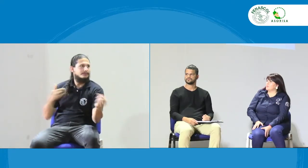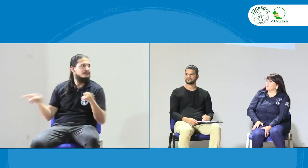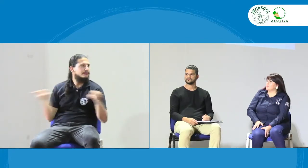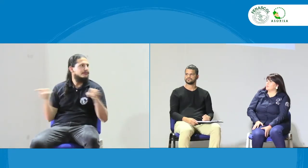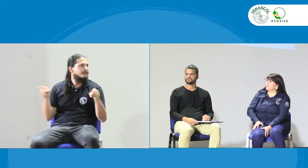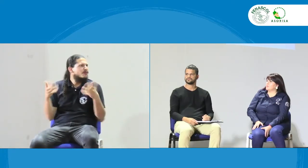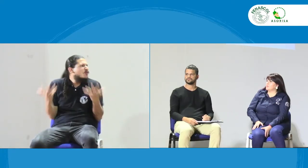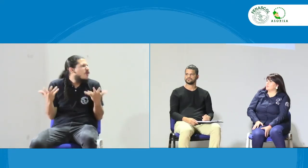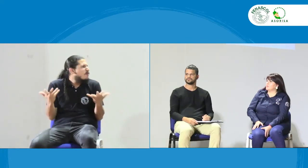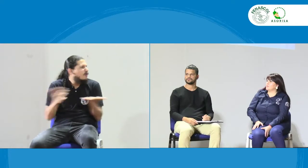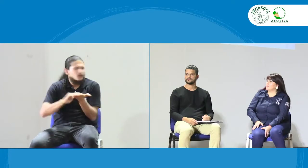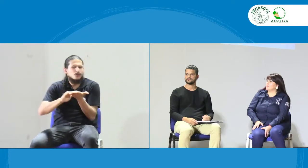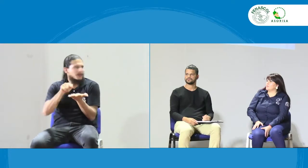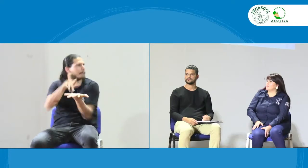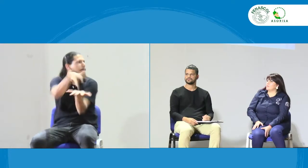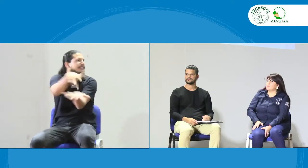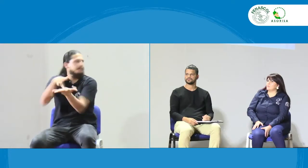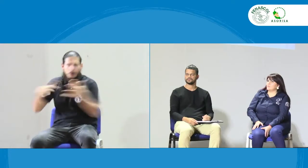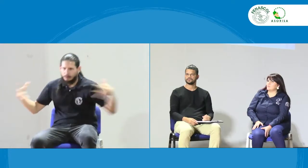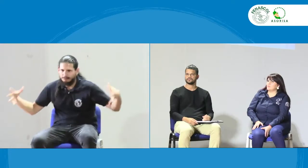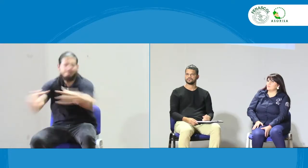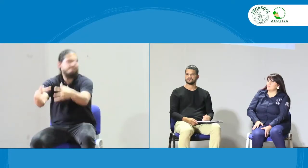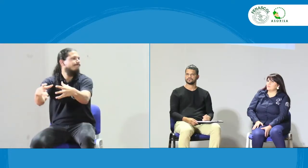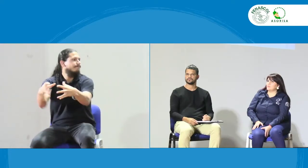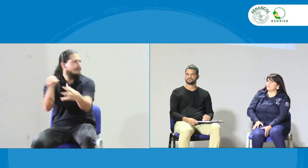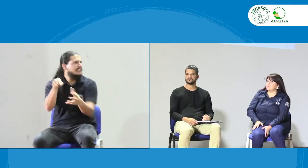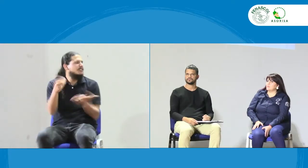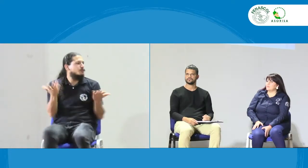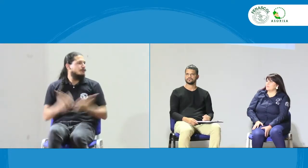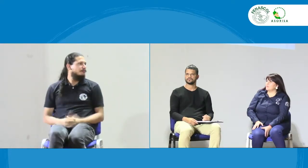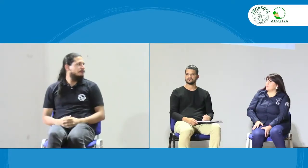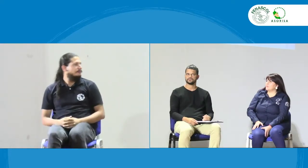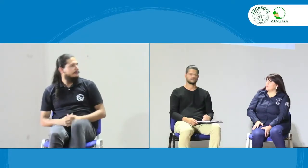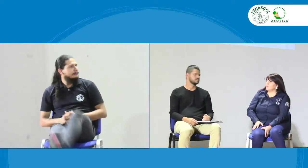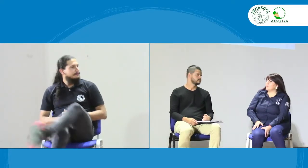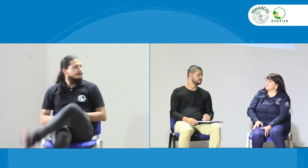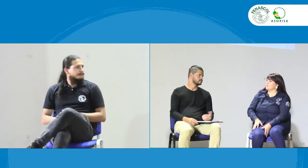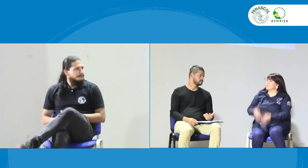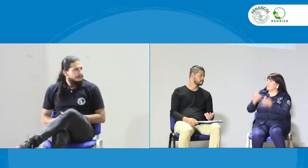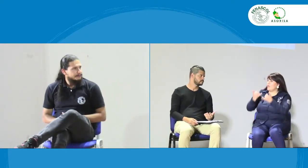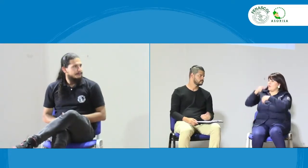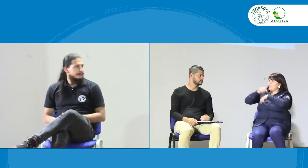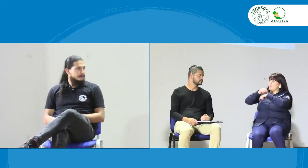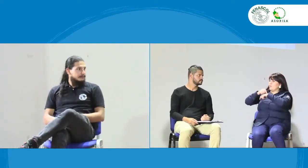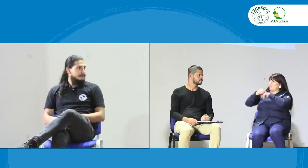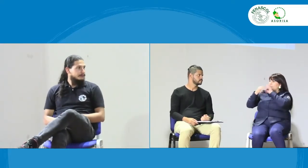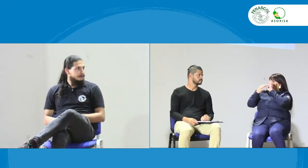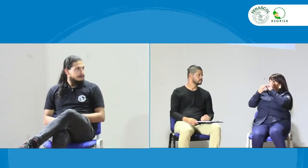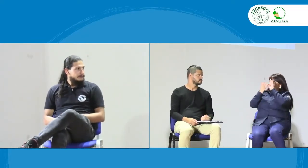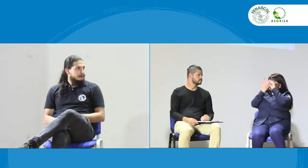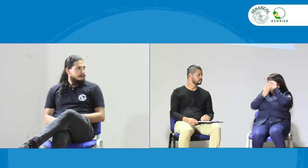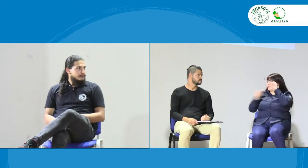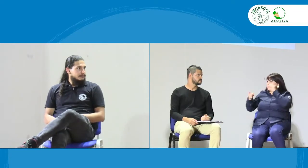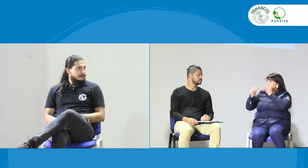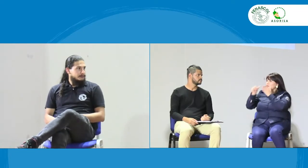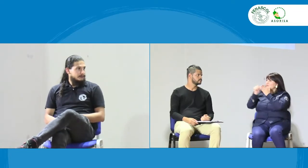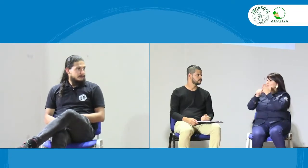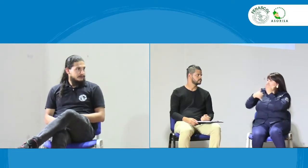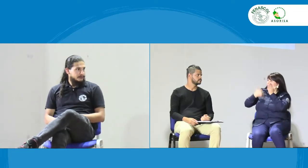de enseñar, de guiar, de orientar, pero llegamos a la hora de la verdad y realmente tenemos eso una barrera. ¿Cómo hacemos que los jóvenes puedan participar y